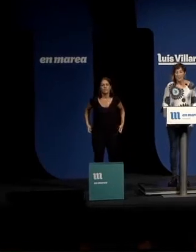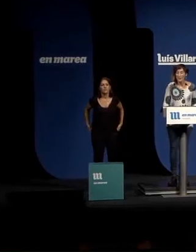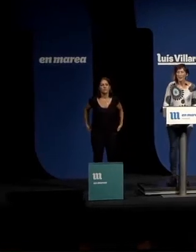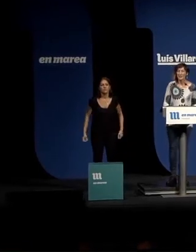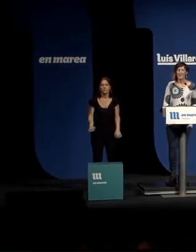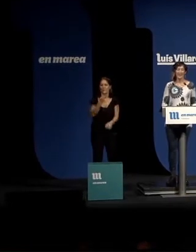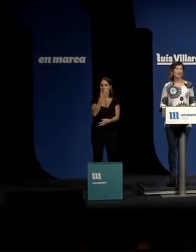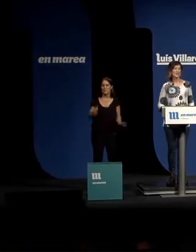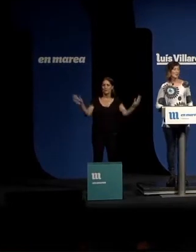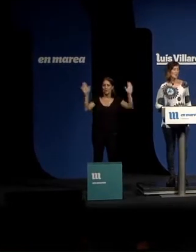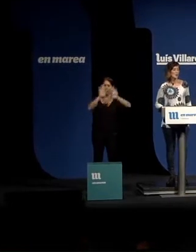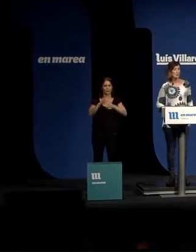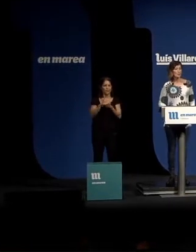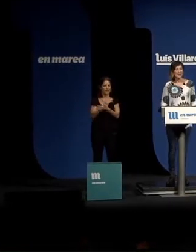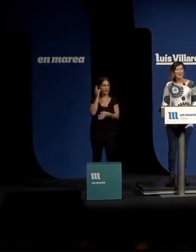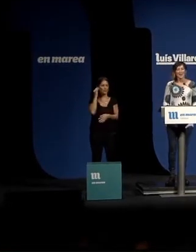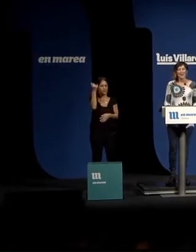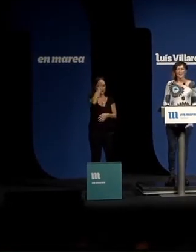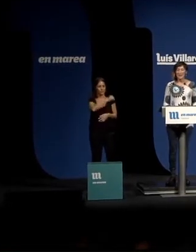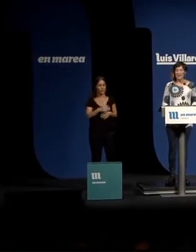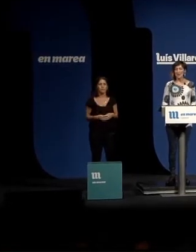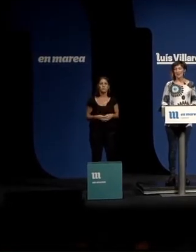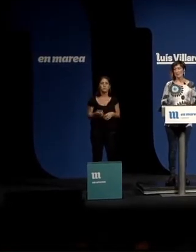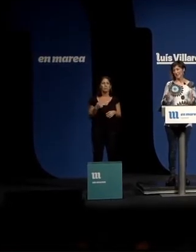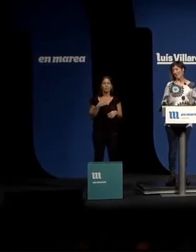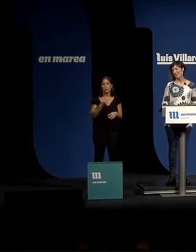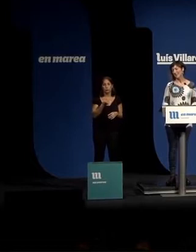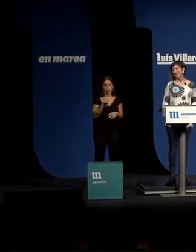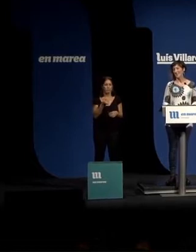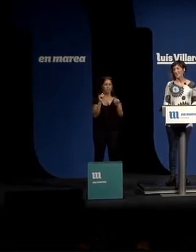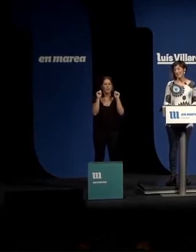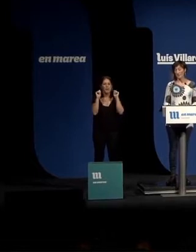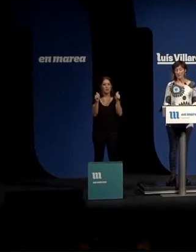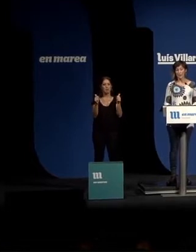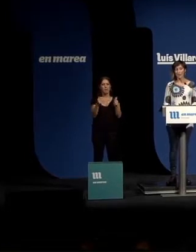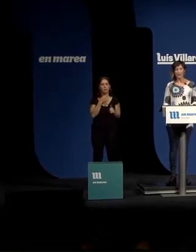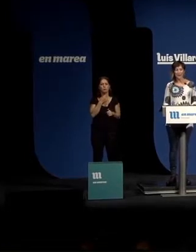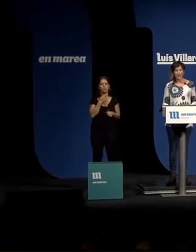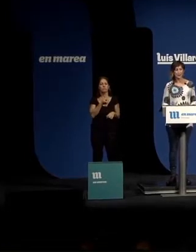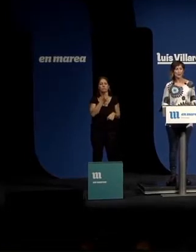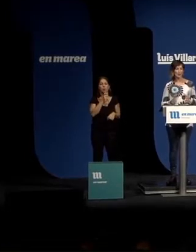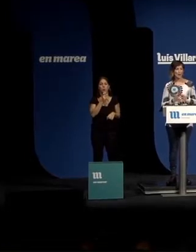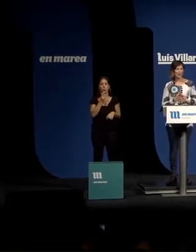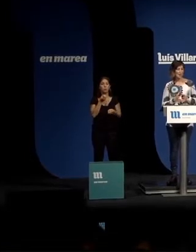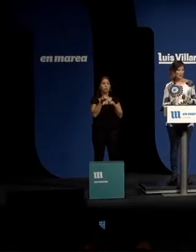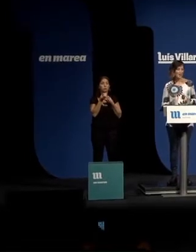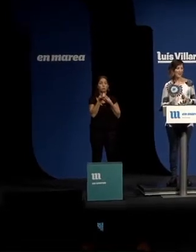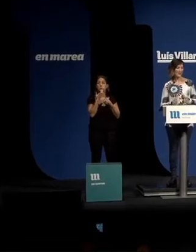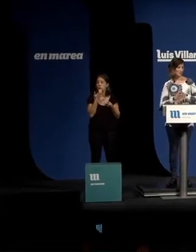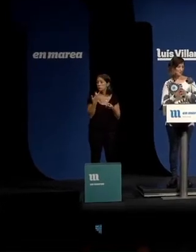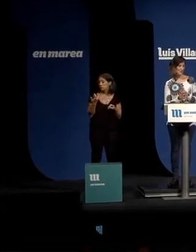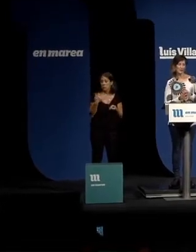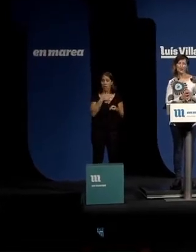Moi boa noite a todas e a todos. Gustaríame empezar esta intervención contándovos o que me